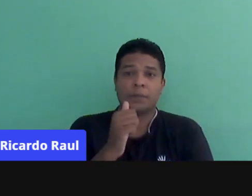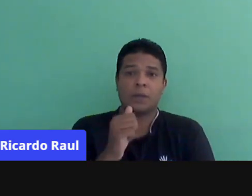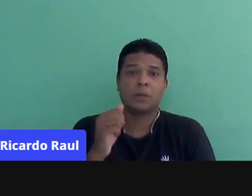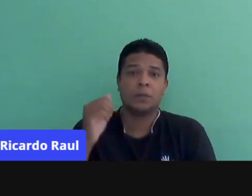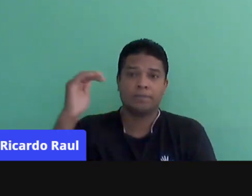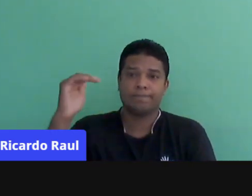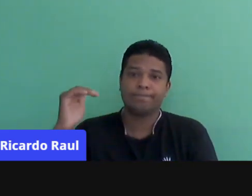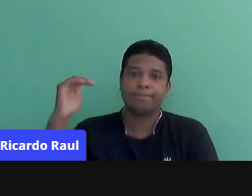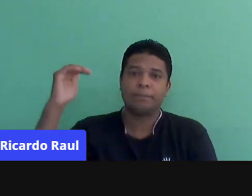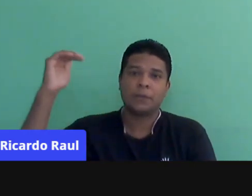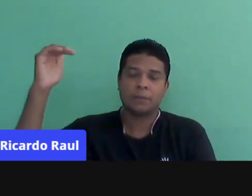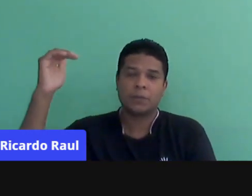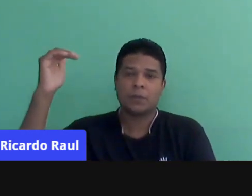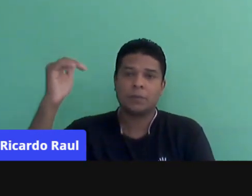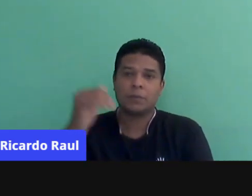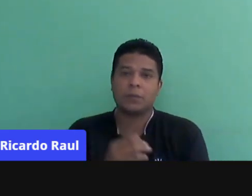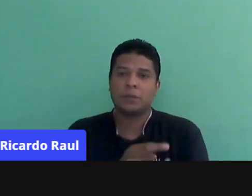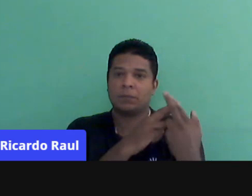acompanha.